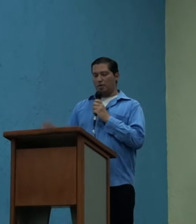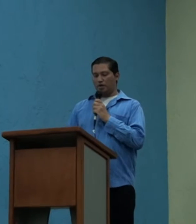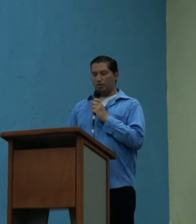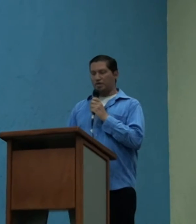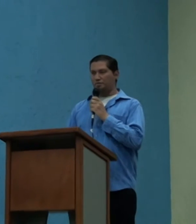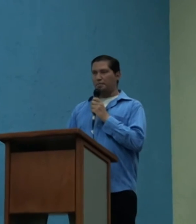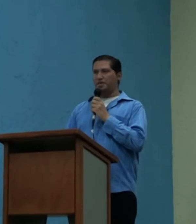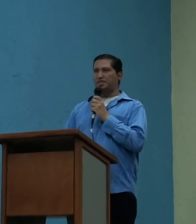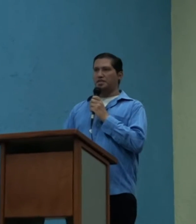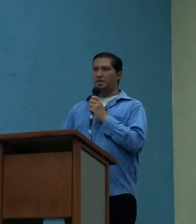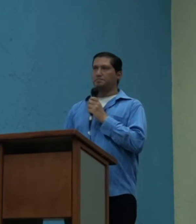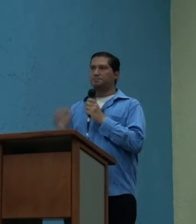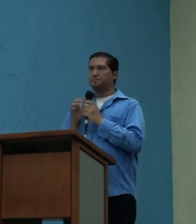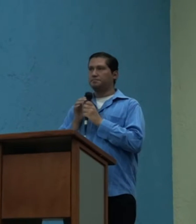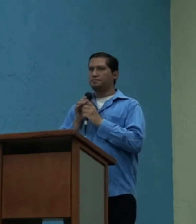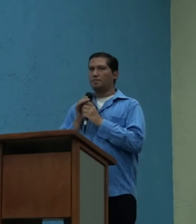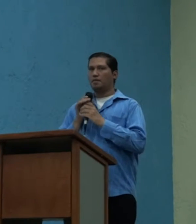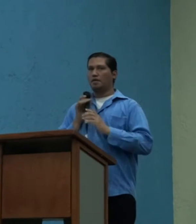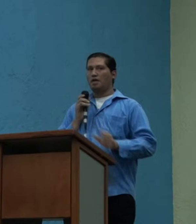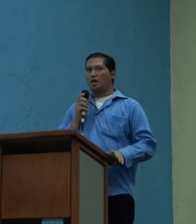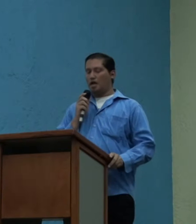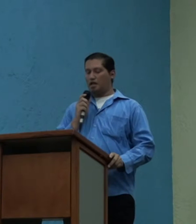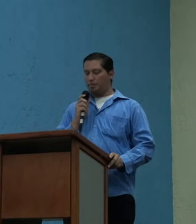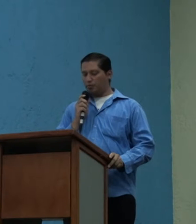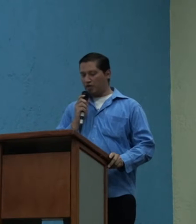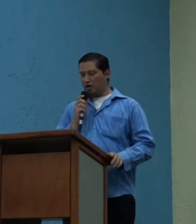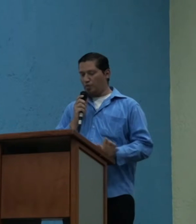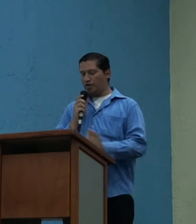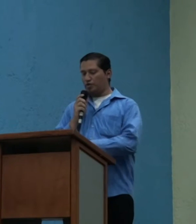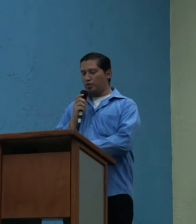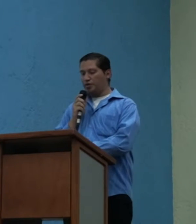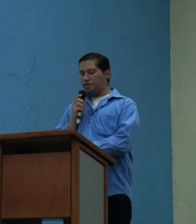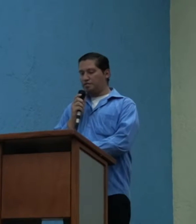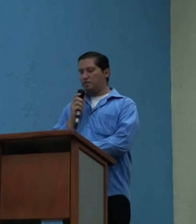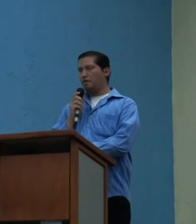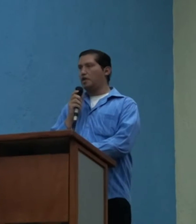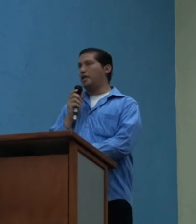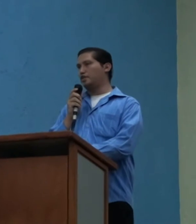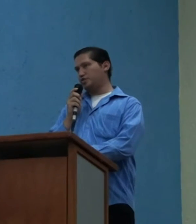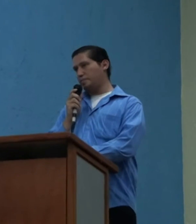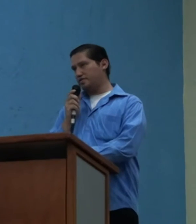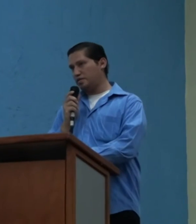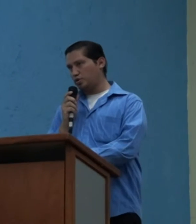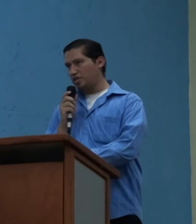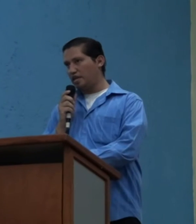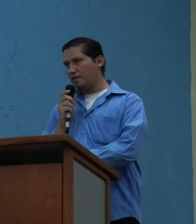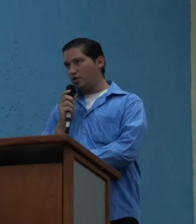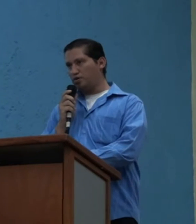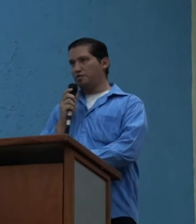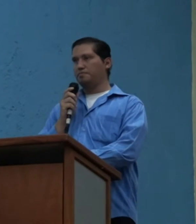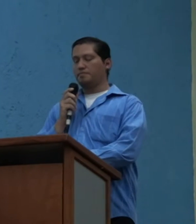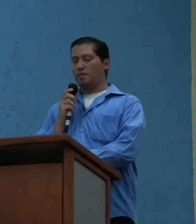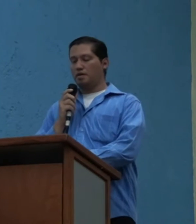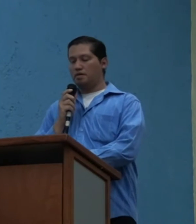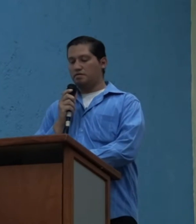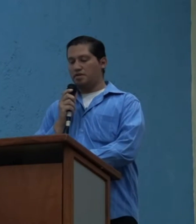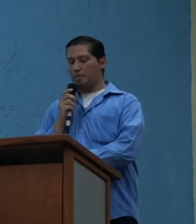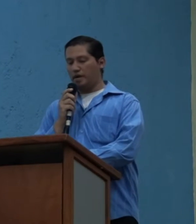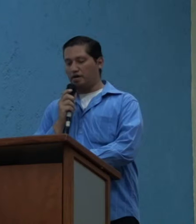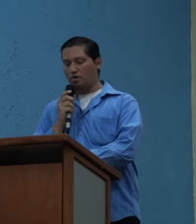Damos la cordial bienvenida al diputado Moneto Ruiz. Él no se presentó el día de hoy,